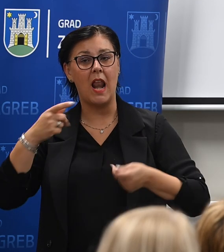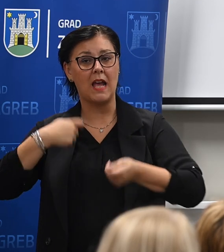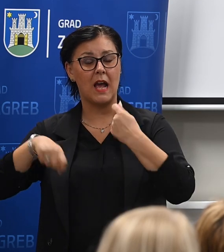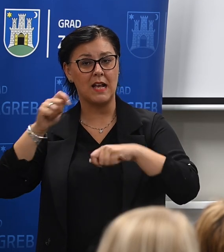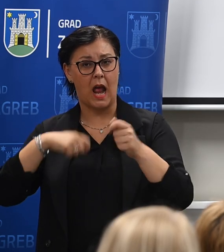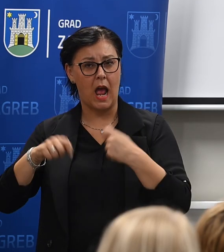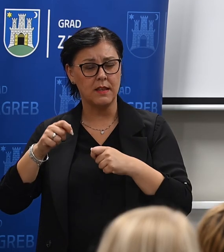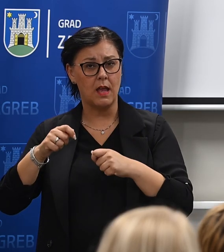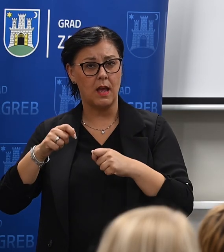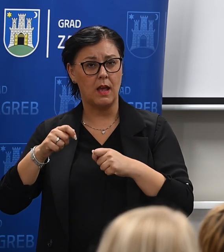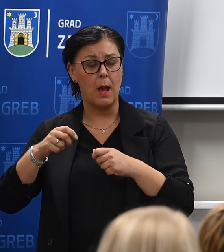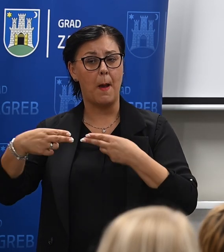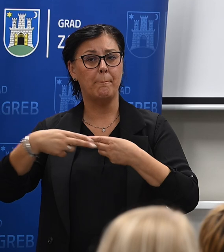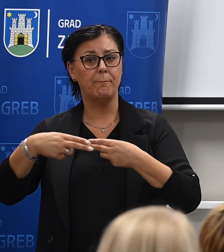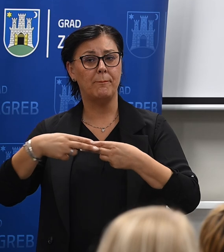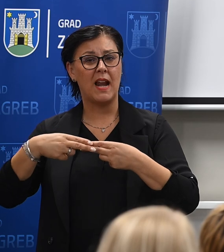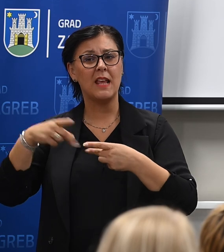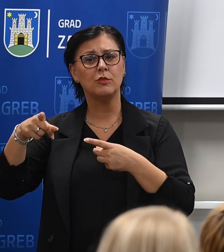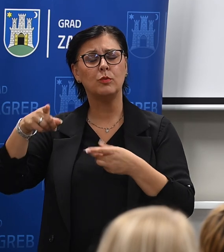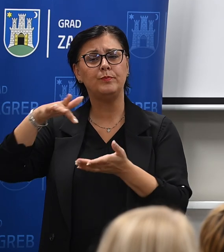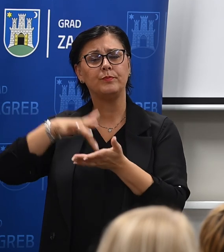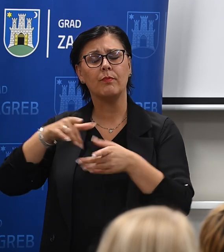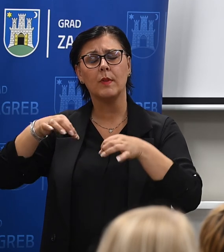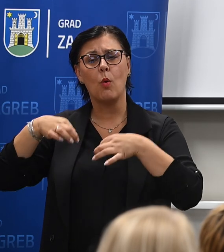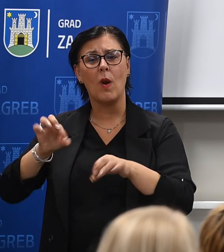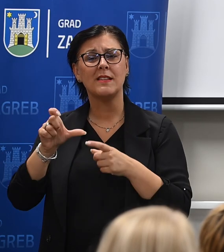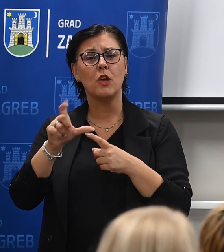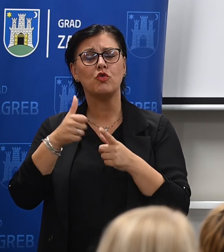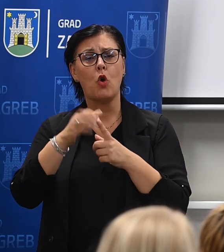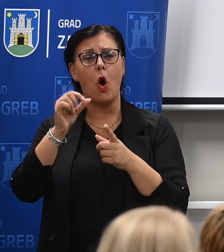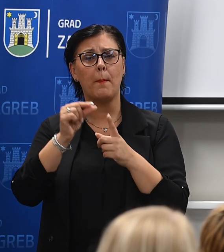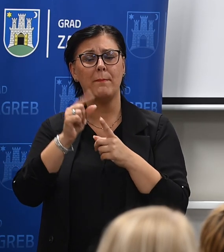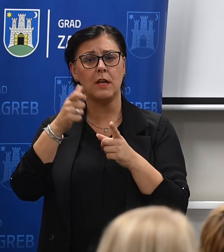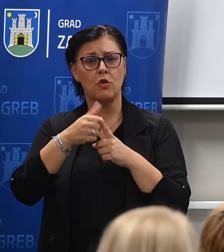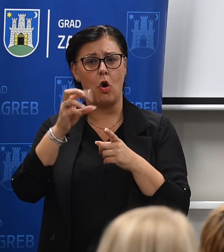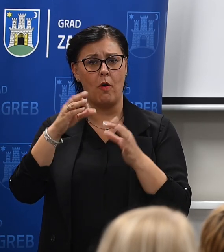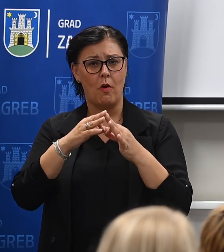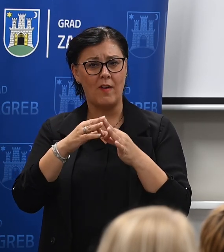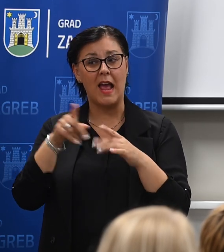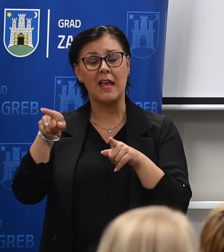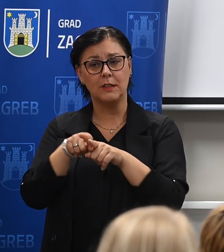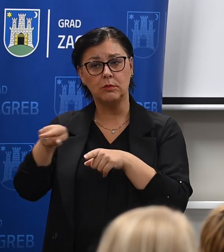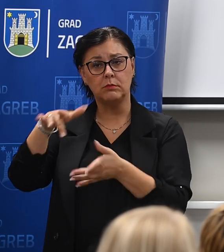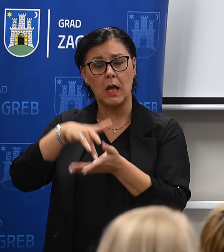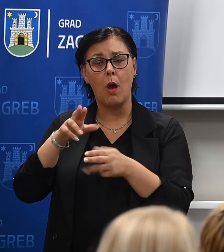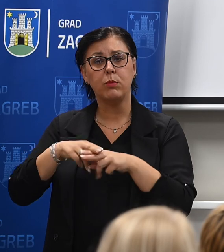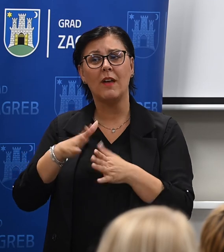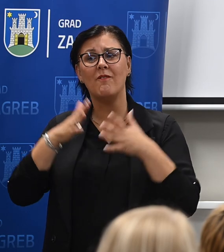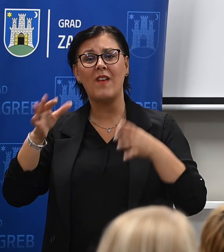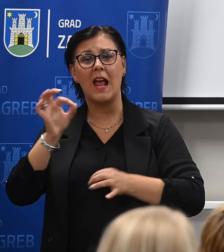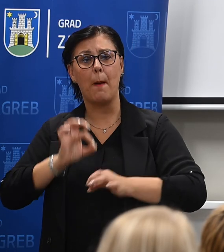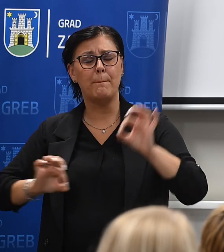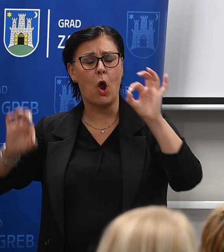Škorpikove zapravo, nešto isločenje od Škorpikove i tamo radimo veliki projekt med